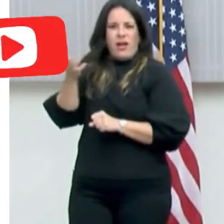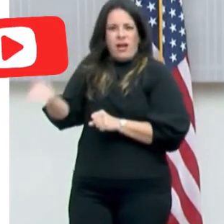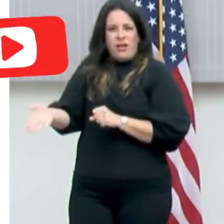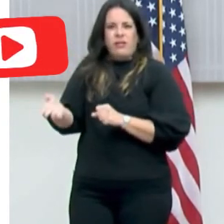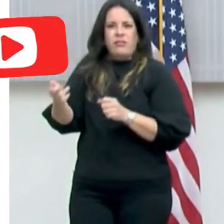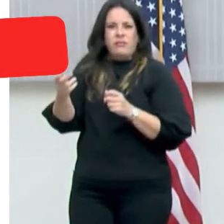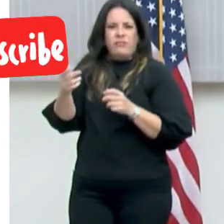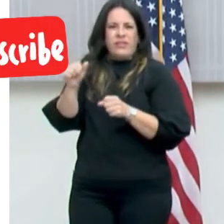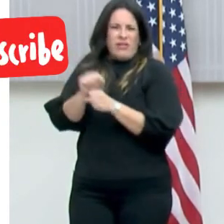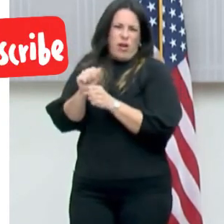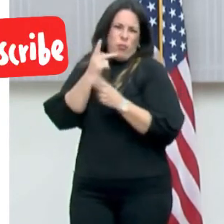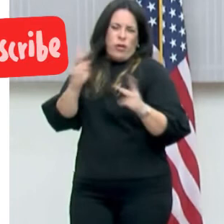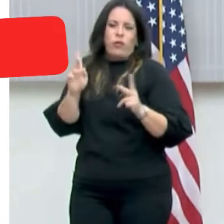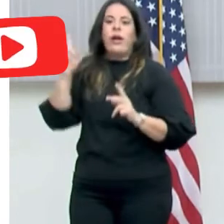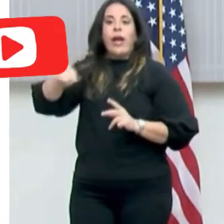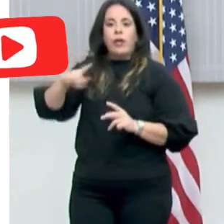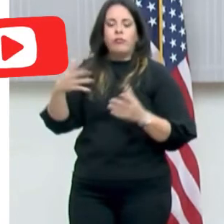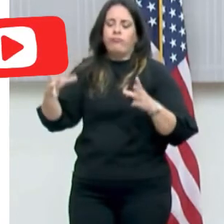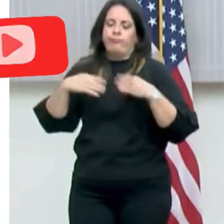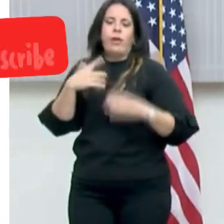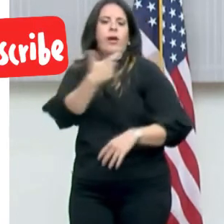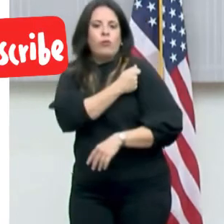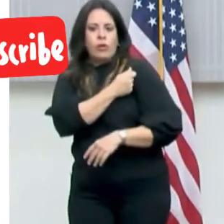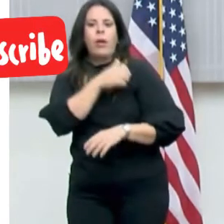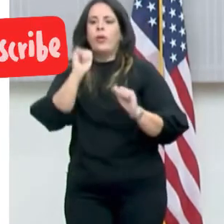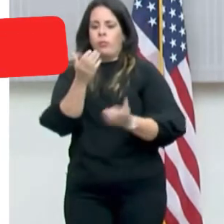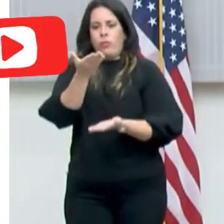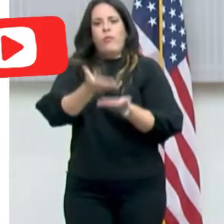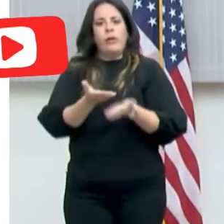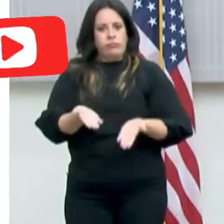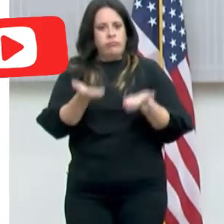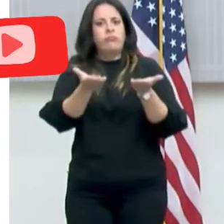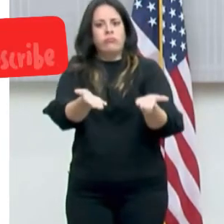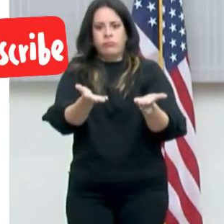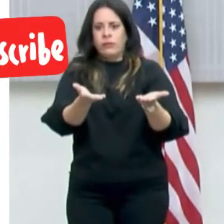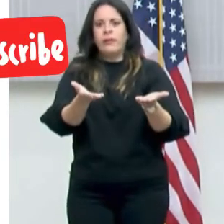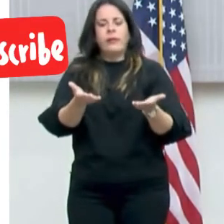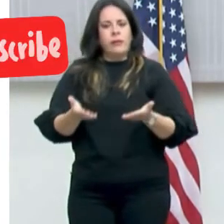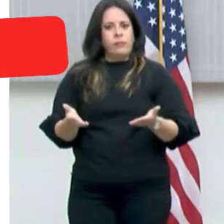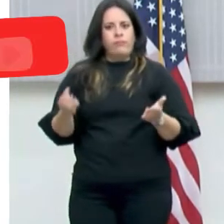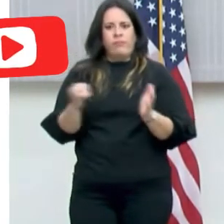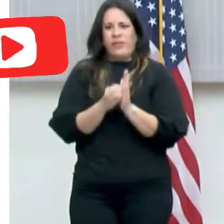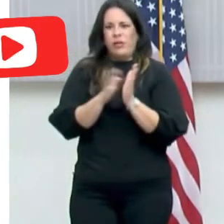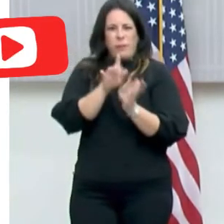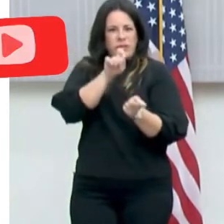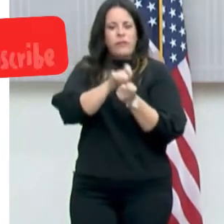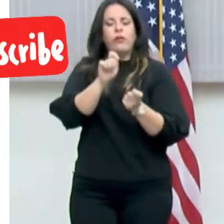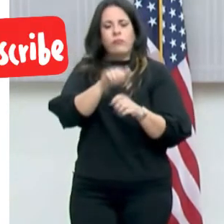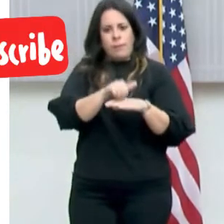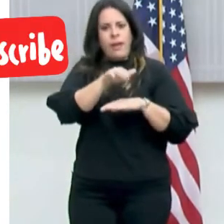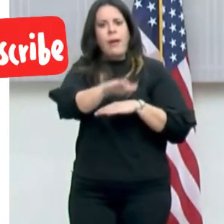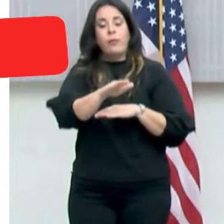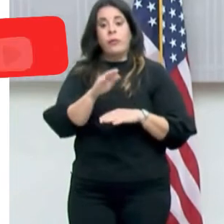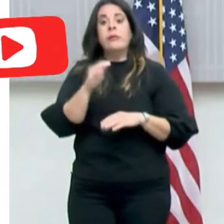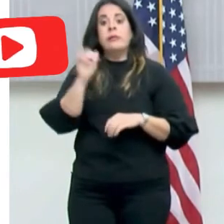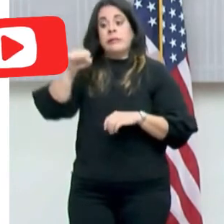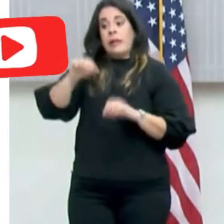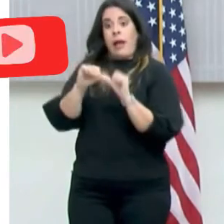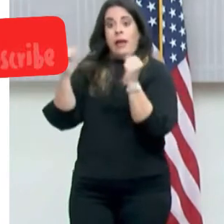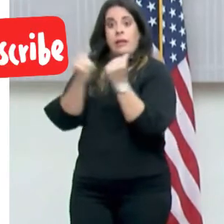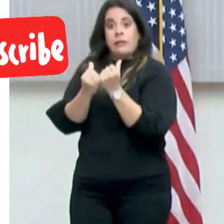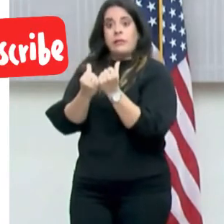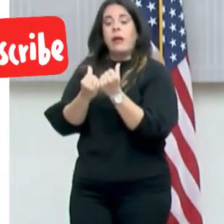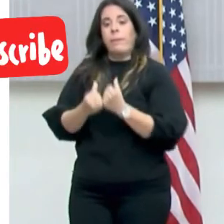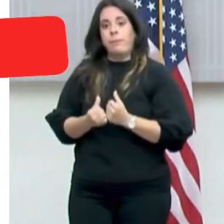servidores públicos se están vacunando. También lo podemos validar. sea, te damos los datos exactos. Y sí, las agencias están